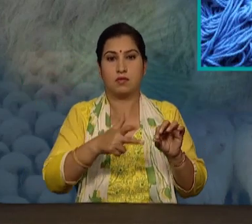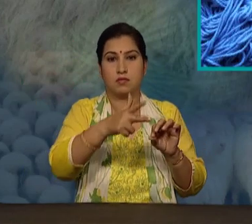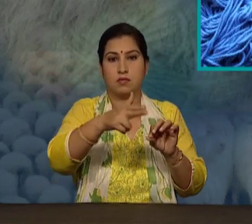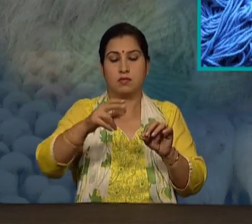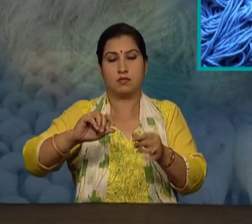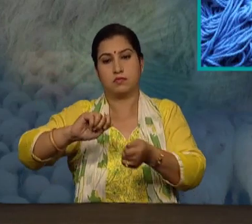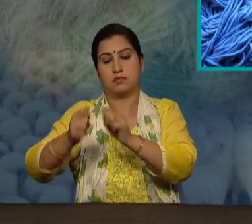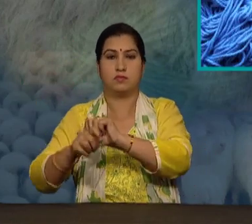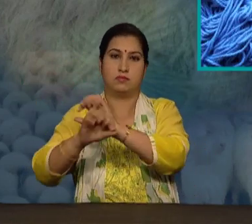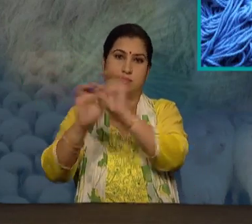हैं